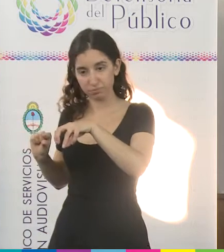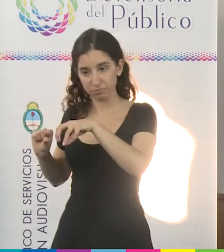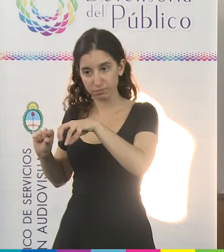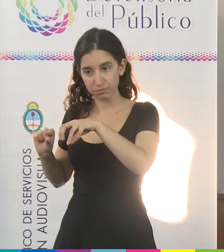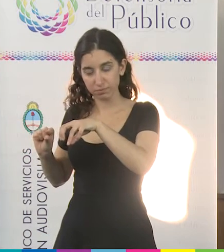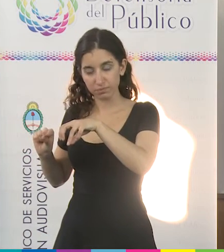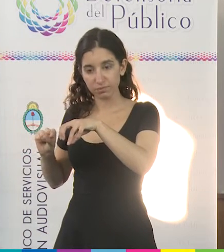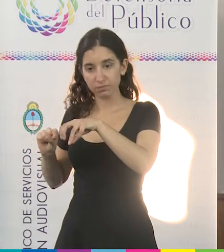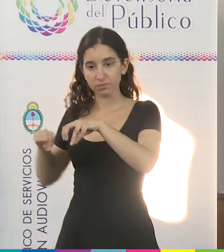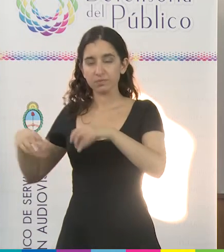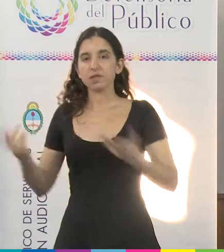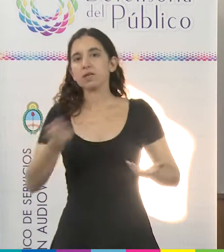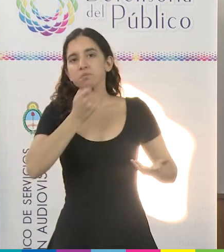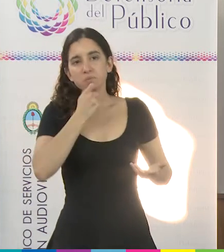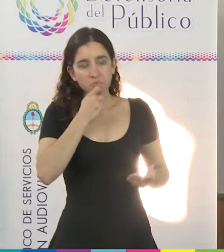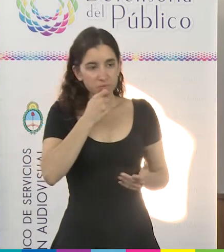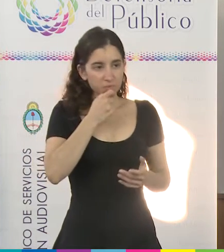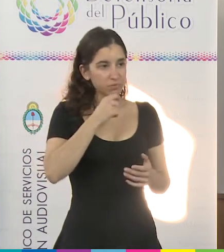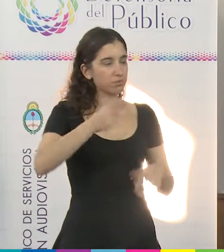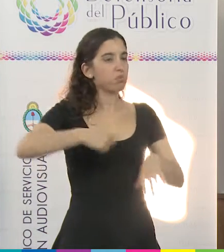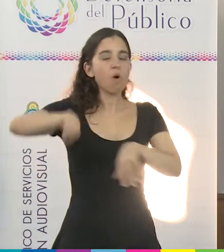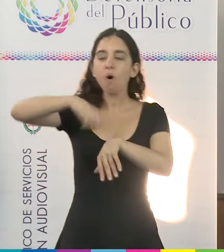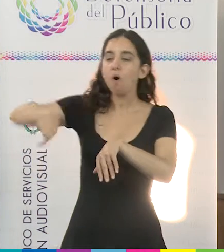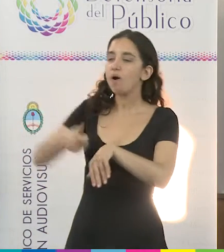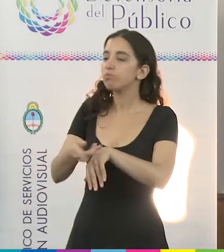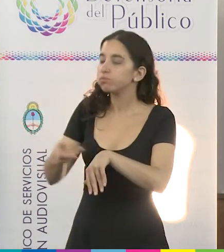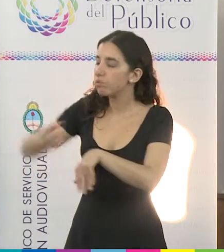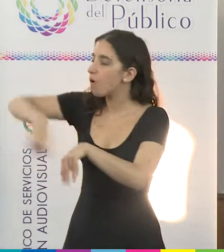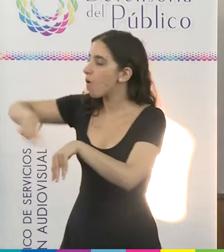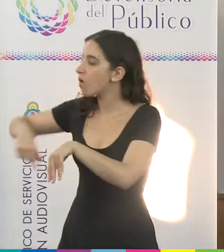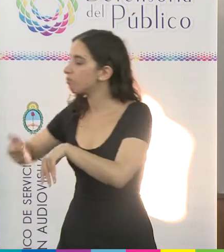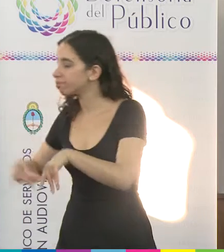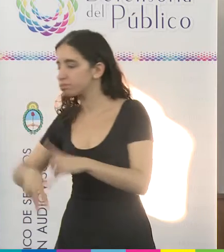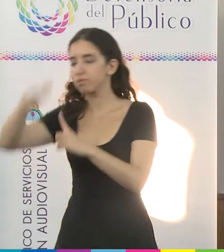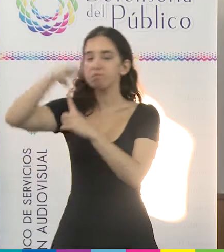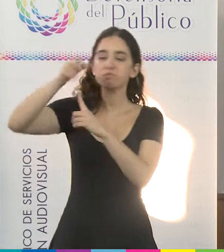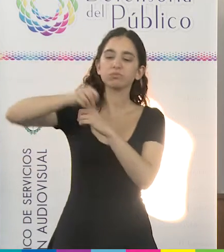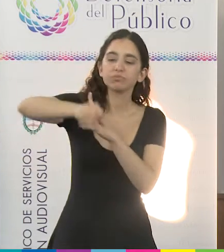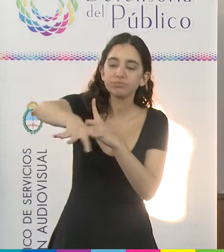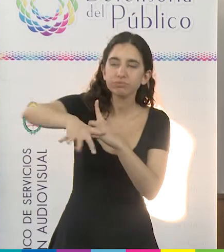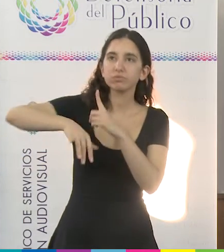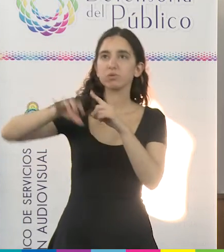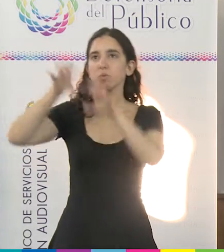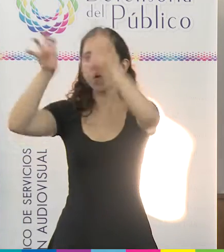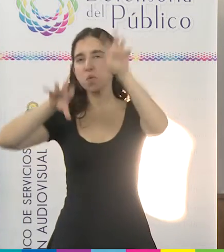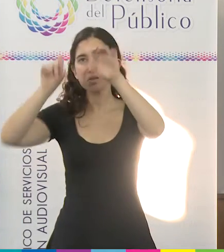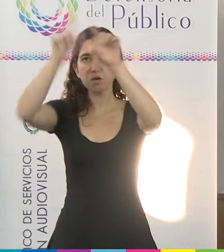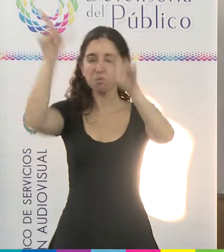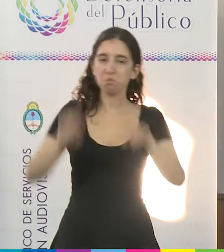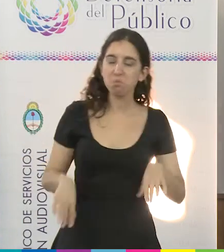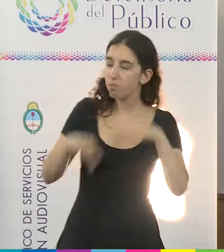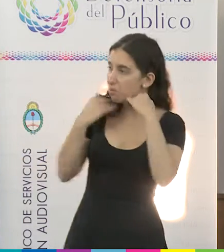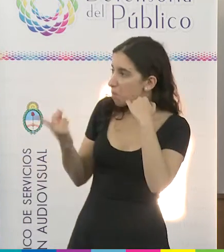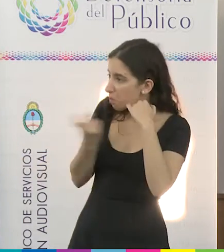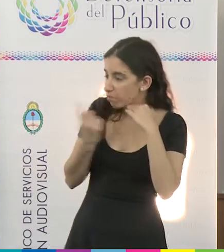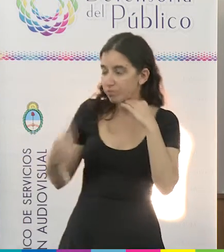criterio la cantidad de horas de producción de cada uno, la potencia y el alcance, o sea, la cantidad de audiencia